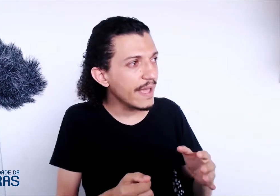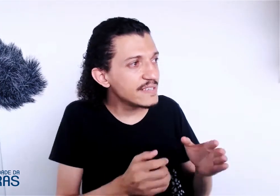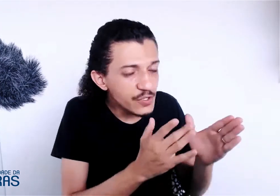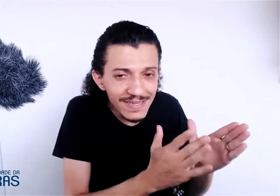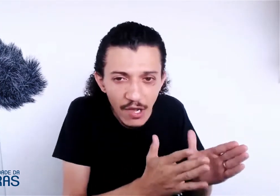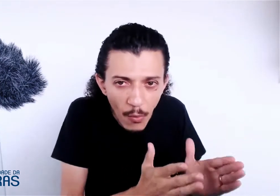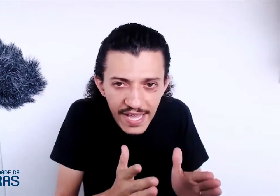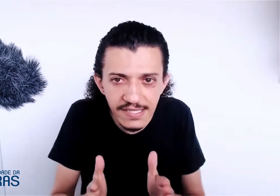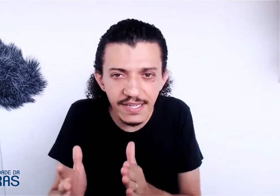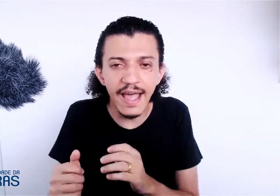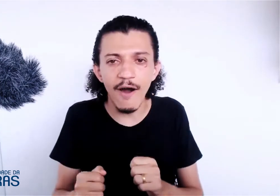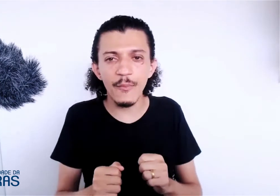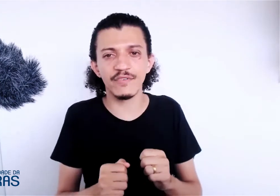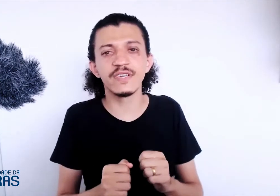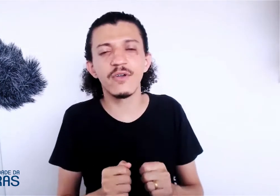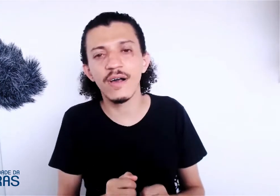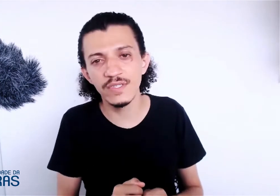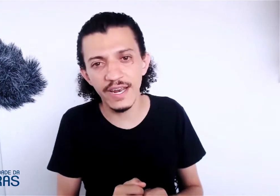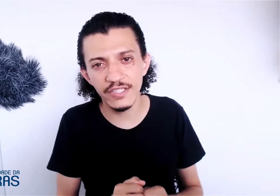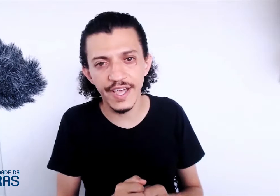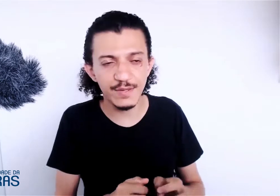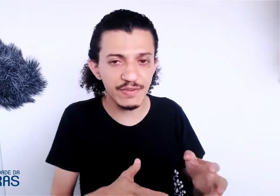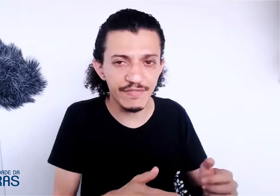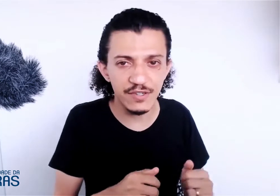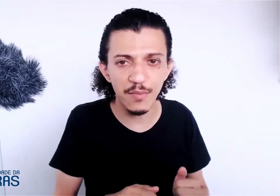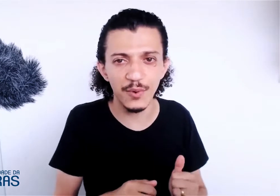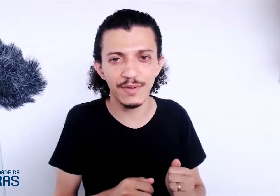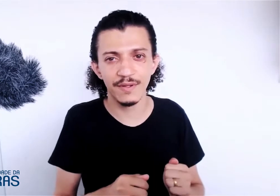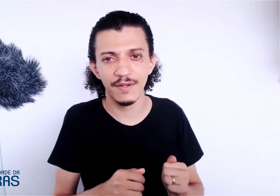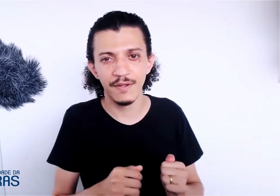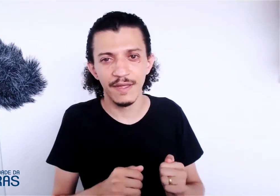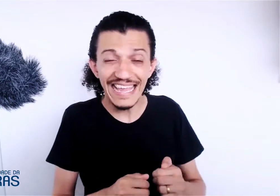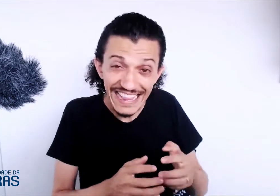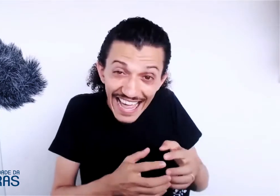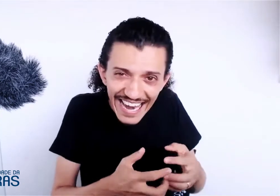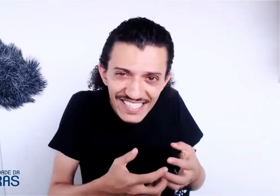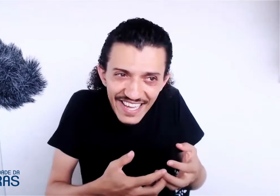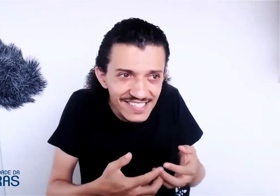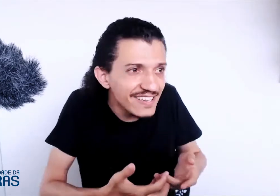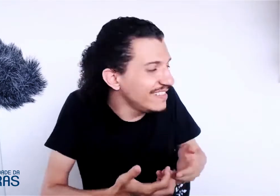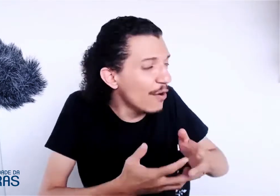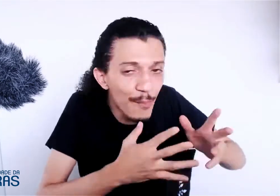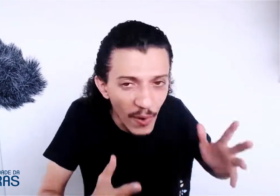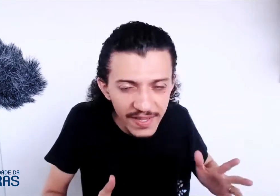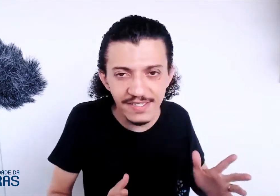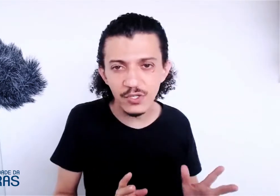Existe uma sequência ideal para você colocar os ingredientes, para você fazer o bolo. E tem ingredientes que não podem ser